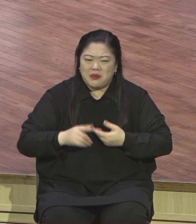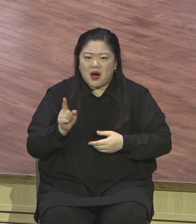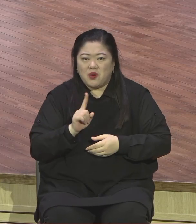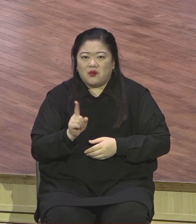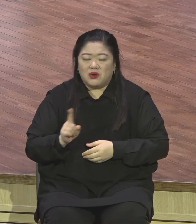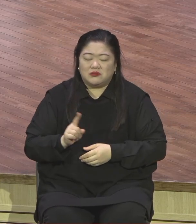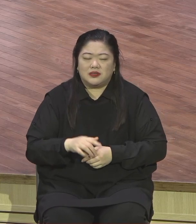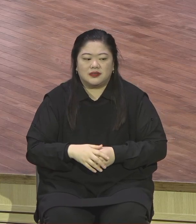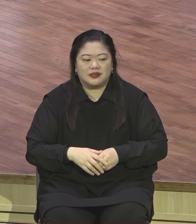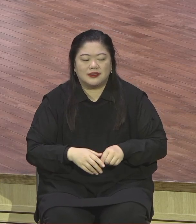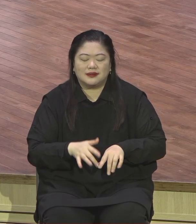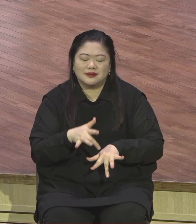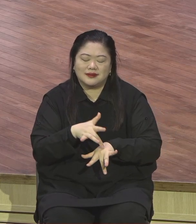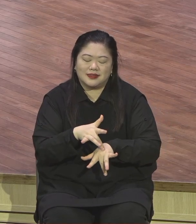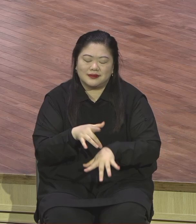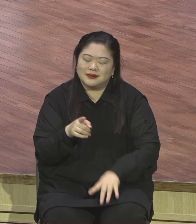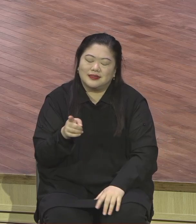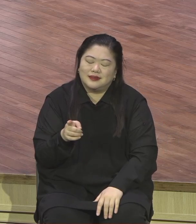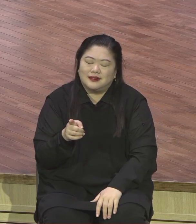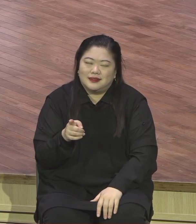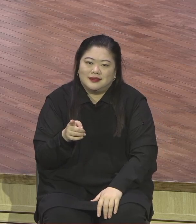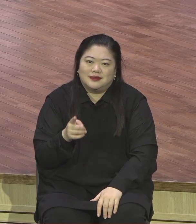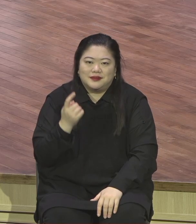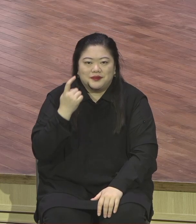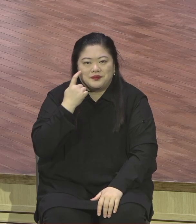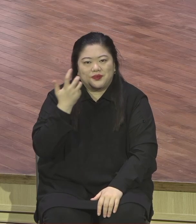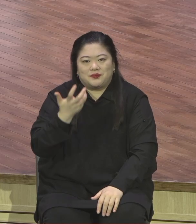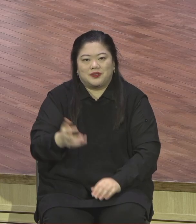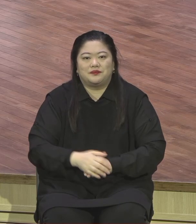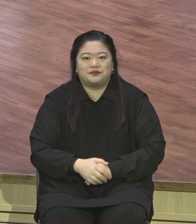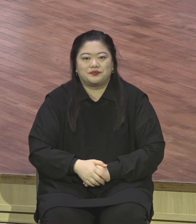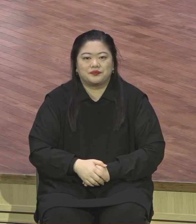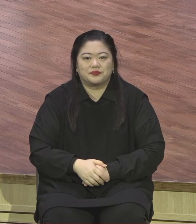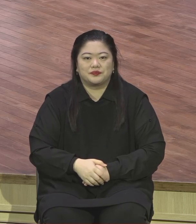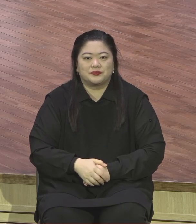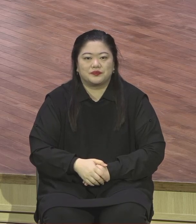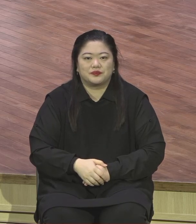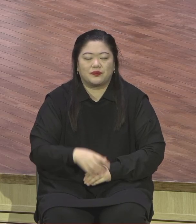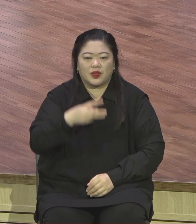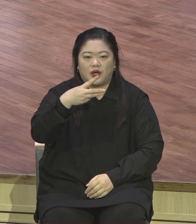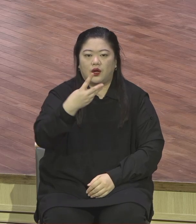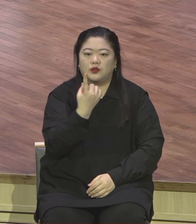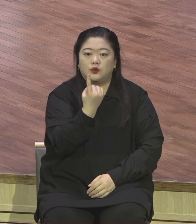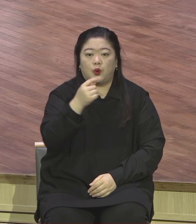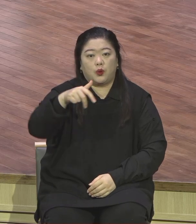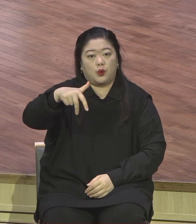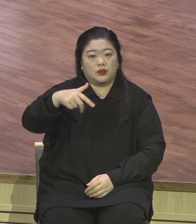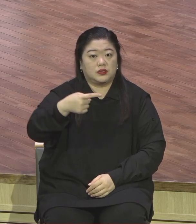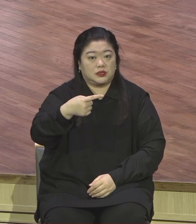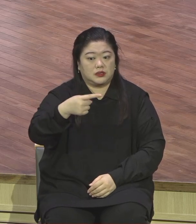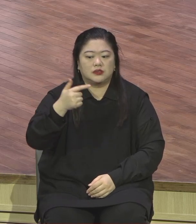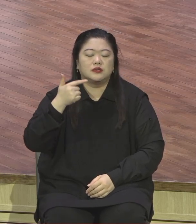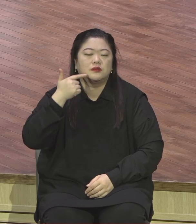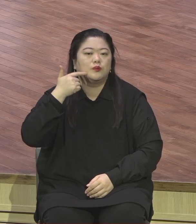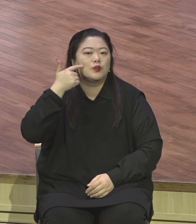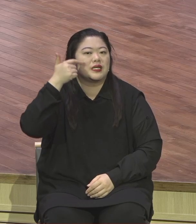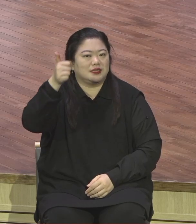사실을 알아야 됩니다. A.W. 토저 목사님이 하나님께서 우리를 부르실 때에